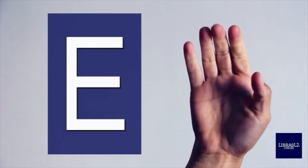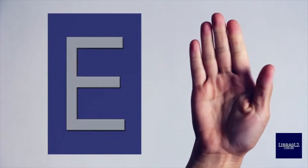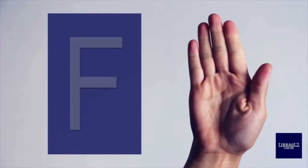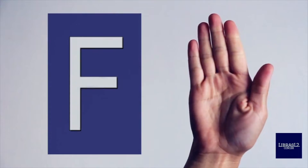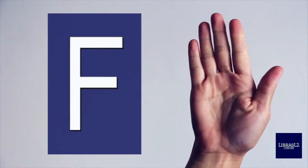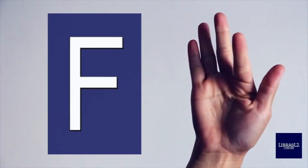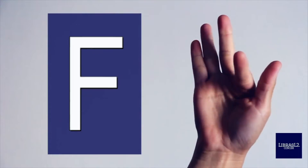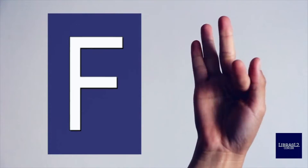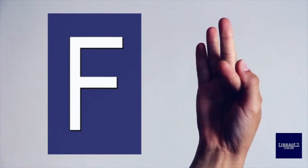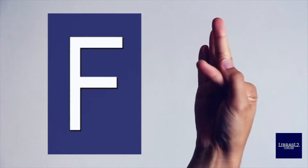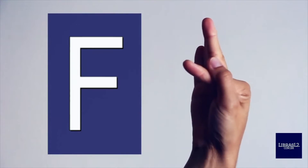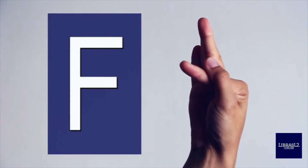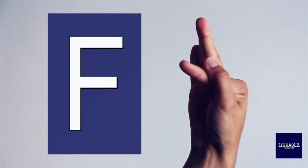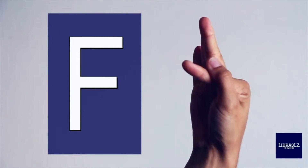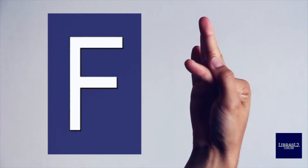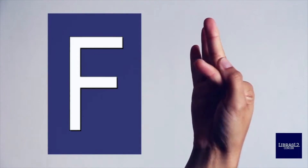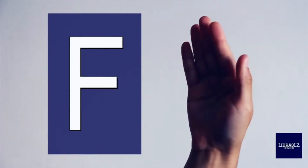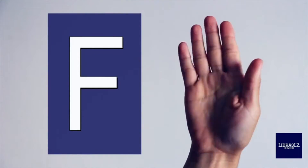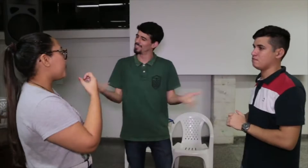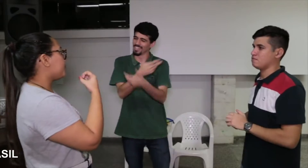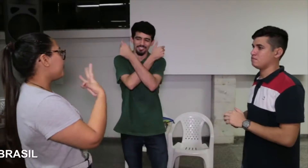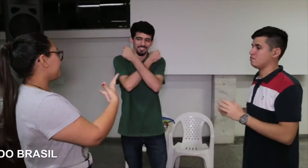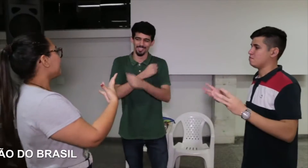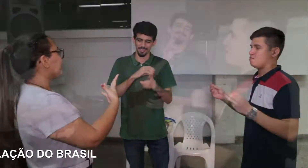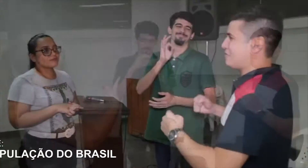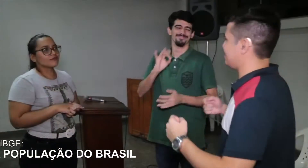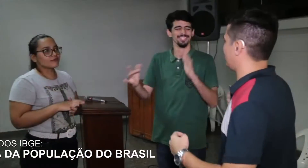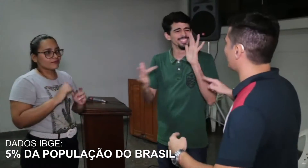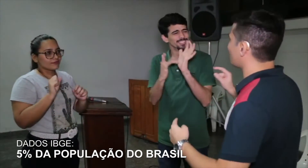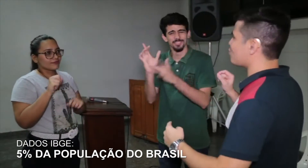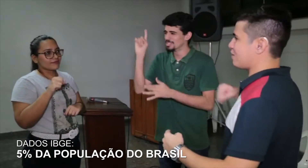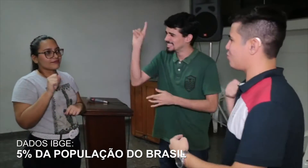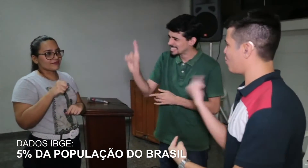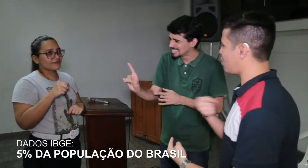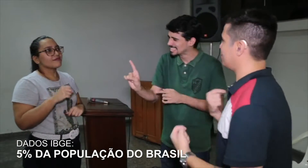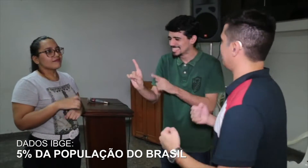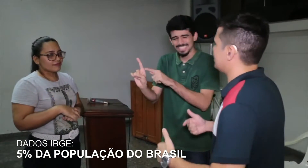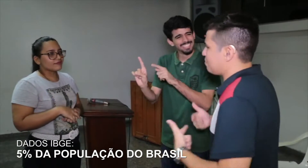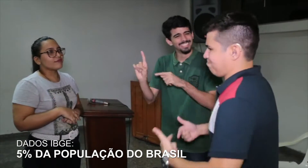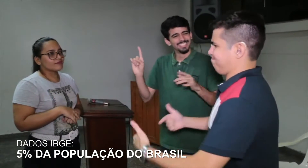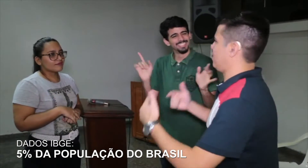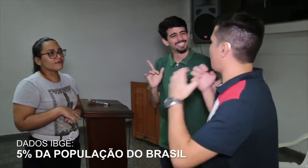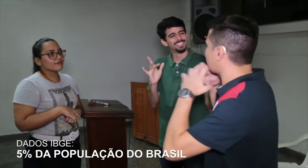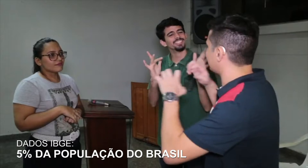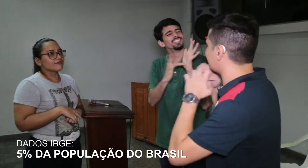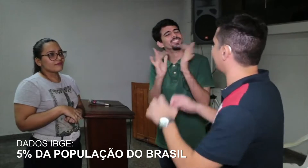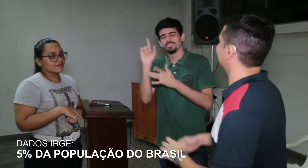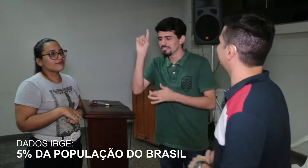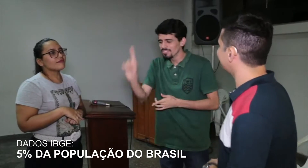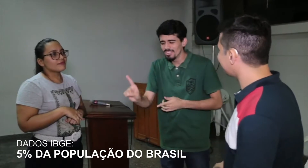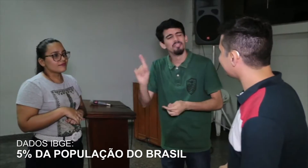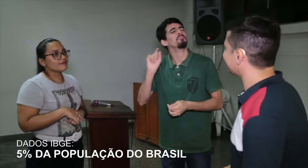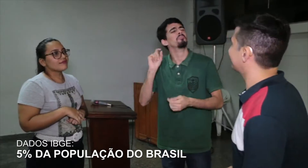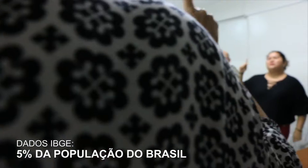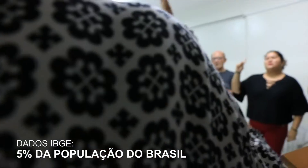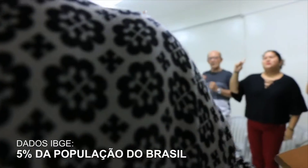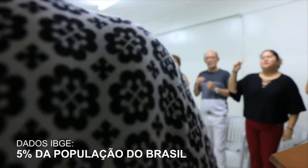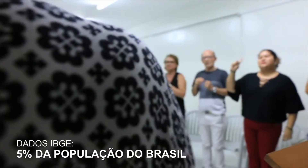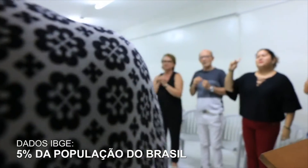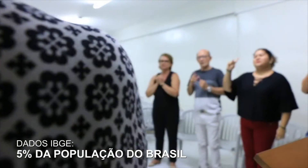a comunicação entre pessoas. Segundo o IBGE, 5% da população do país tem deficiência